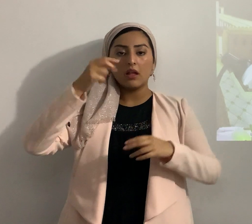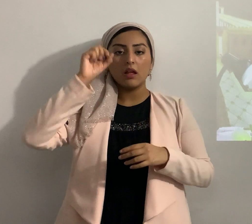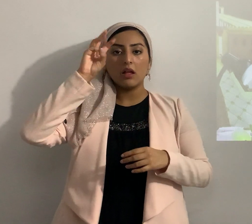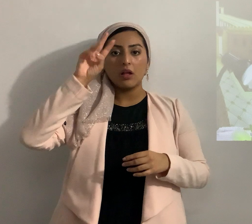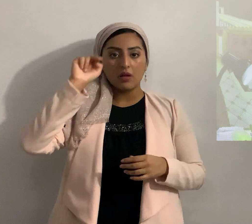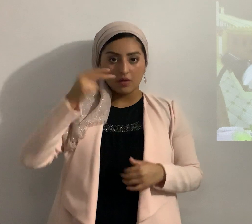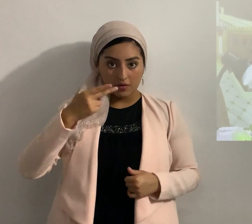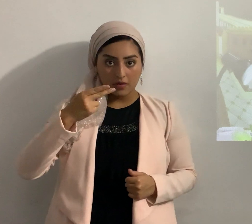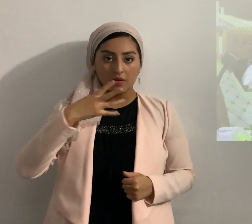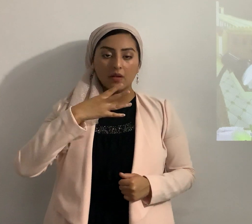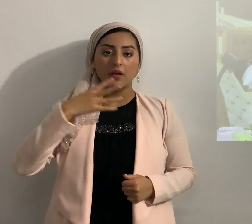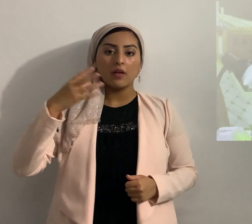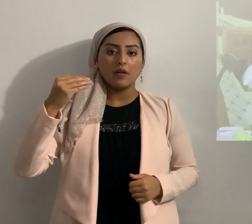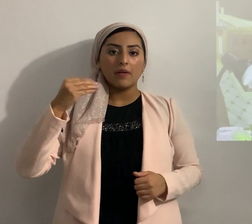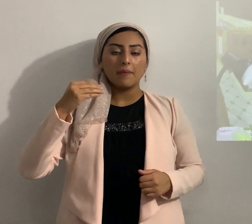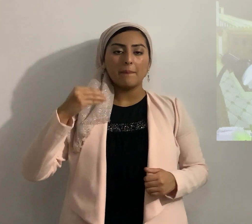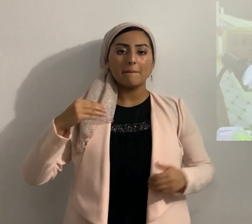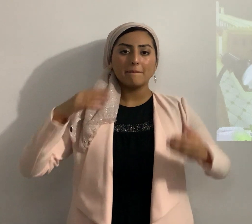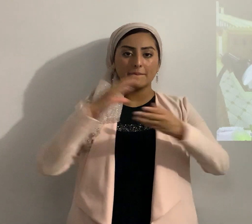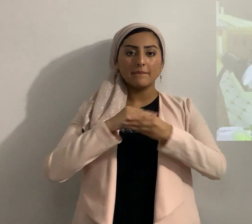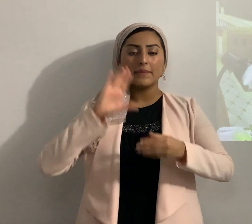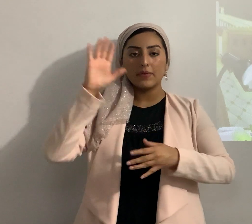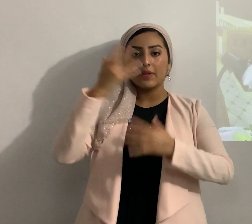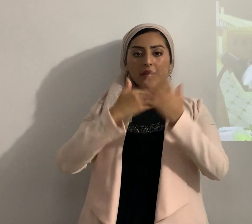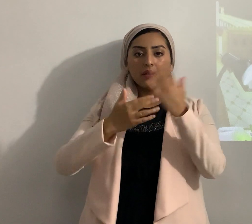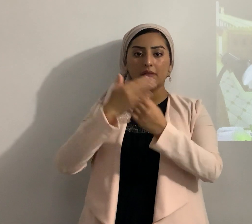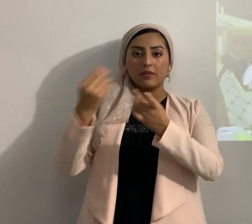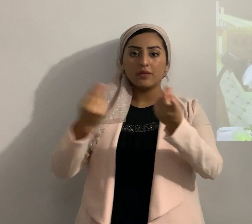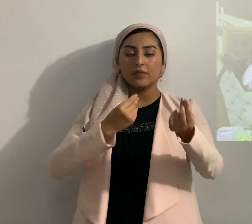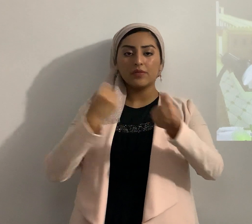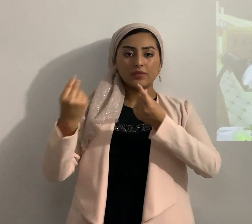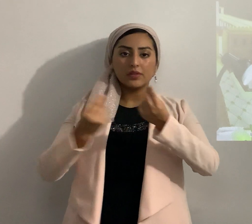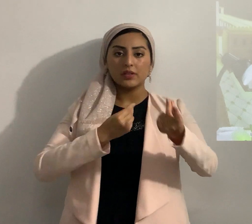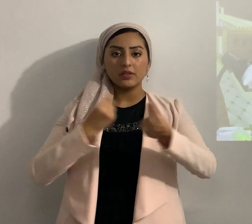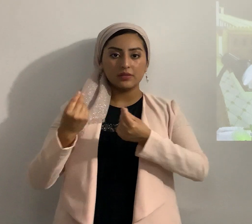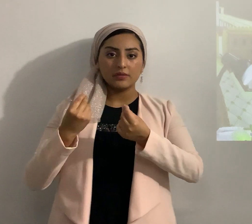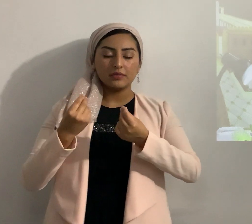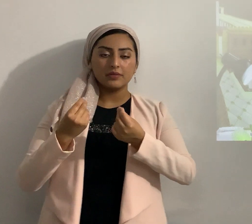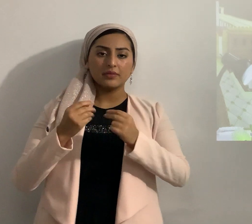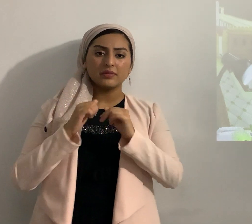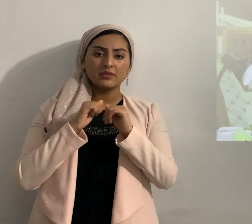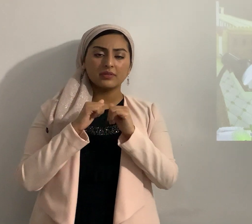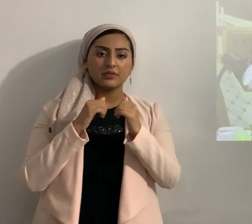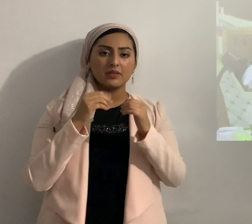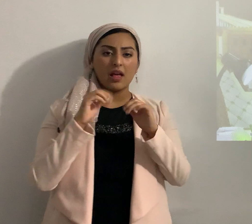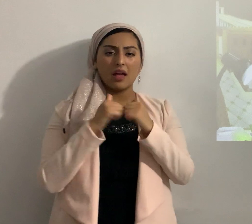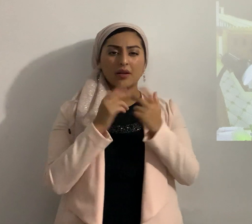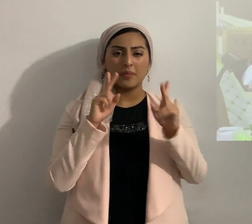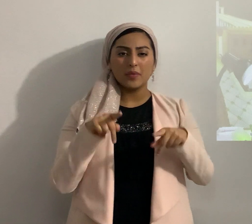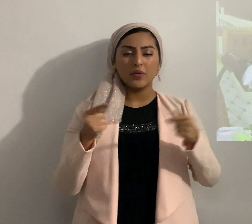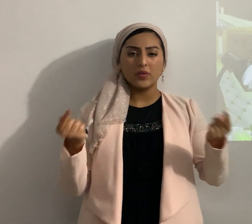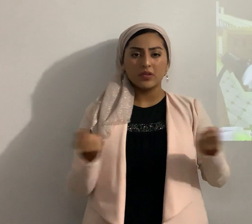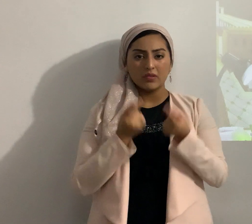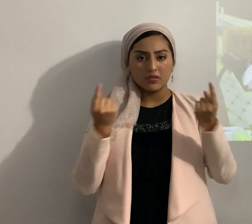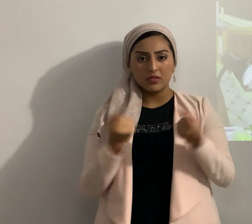y el firmamento anuncia la obra de sus manos como perversos van a habitar